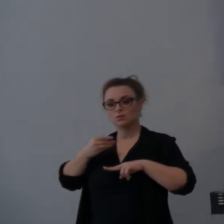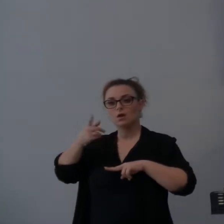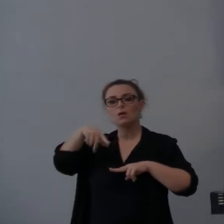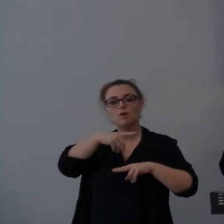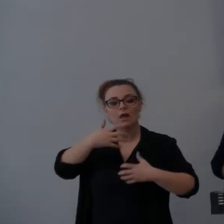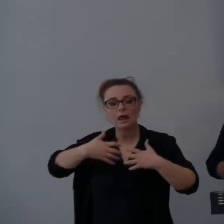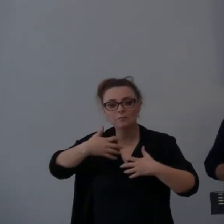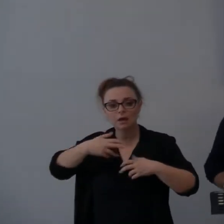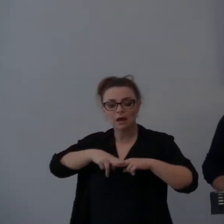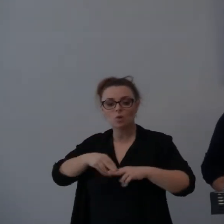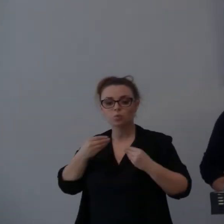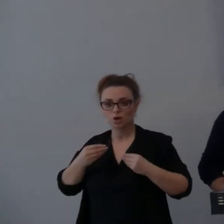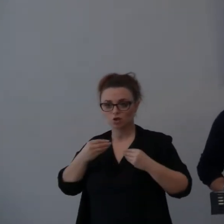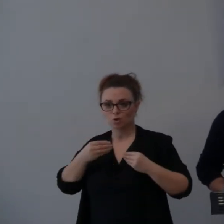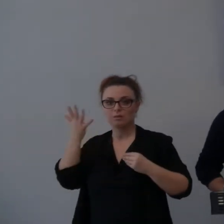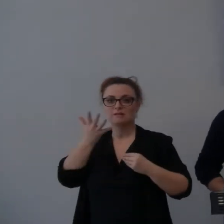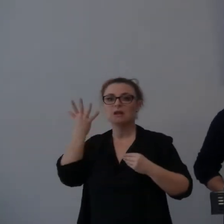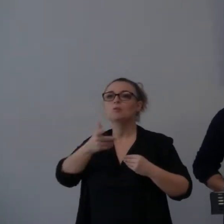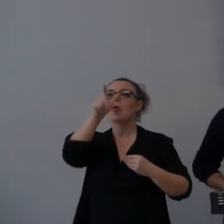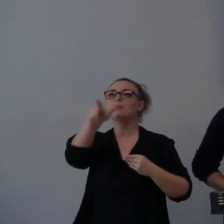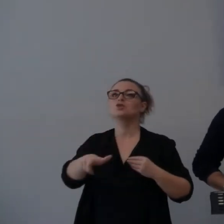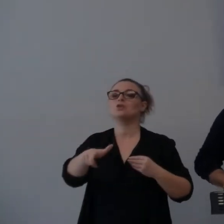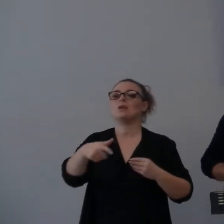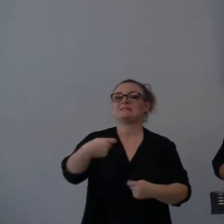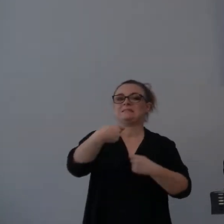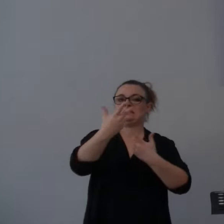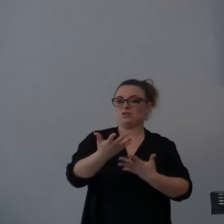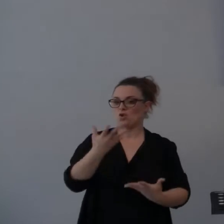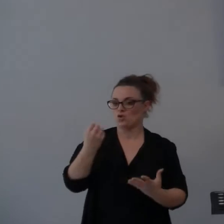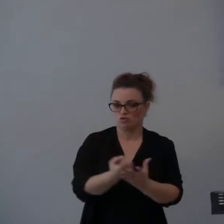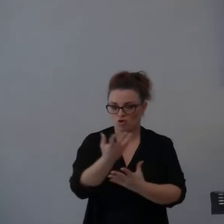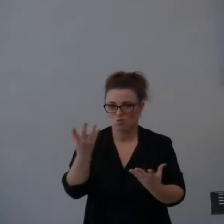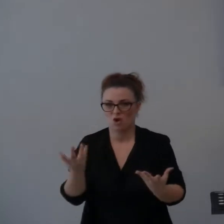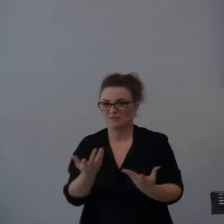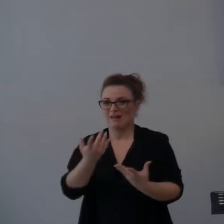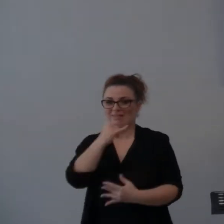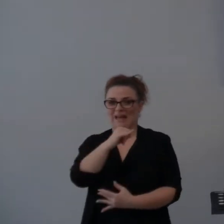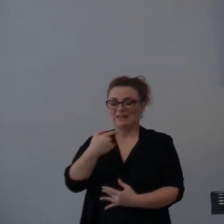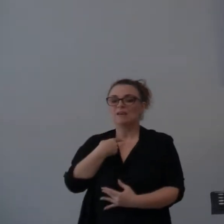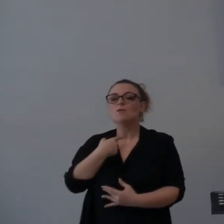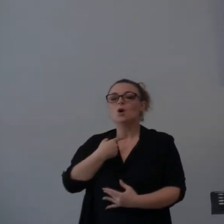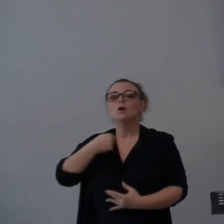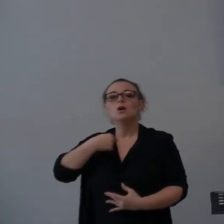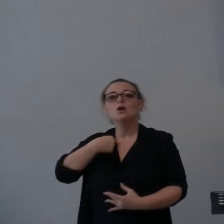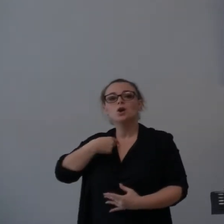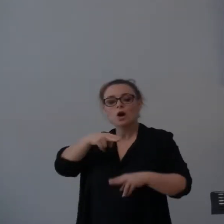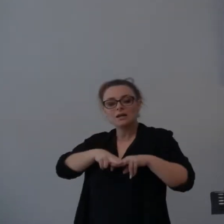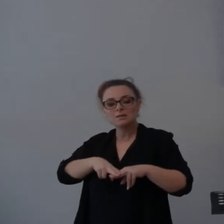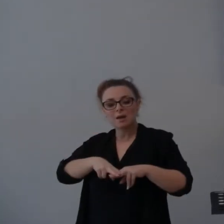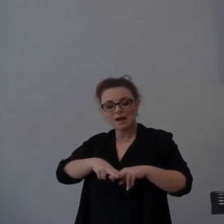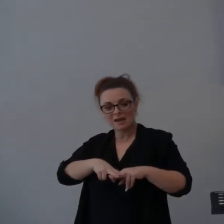Verso chi ci ha fatto un torto? Verso situazioni spiacevoli che regano danno a noi?